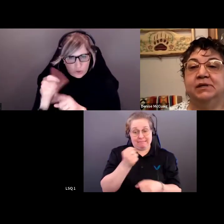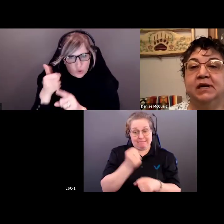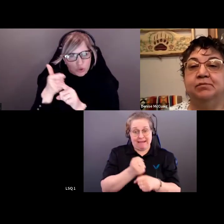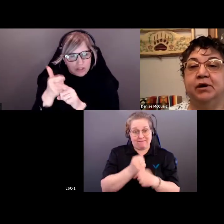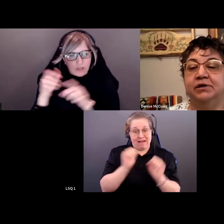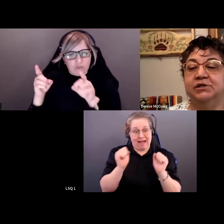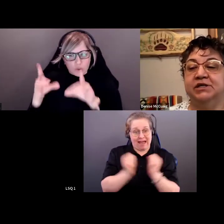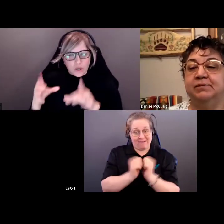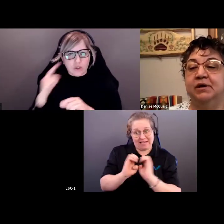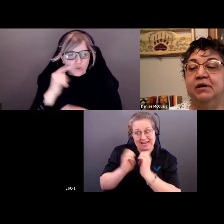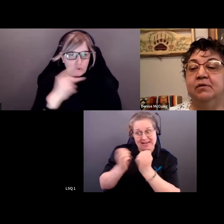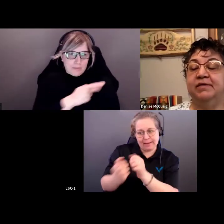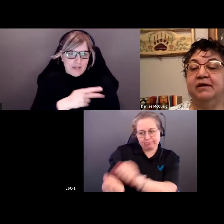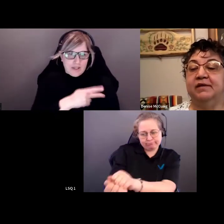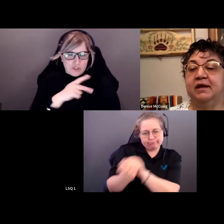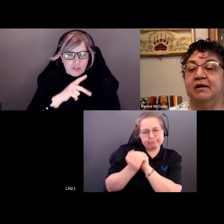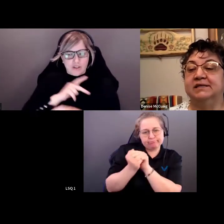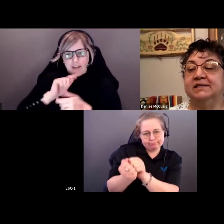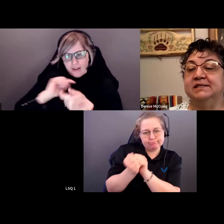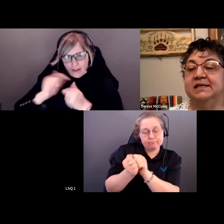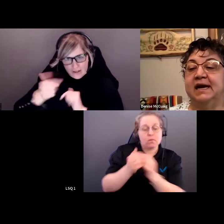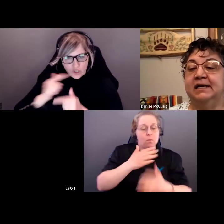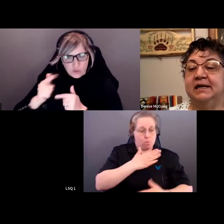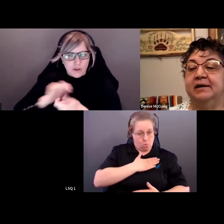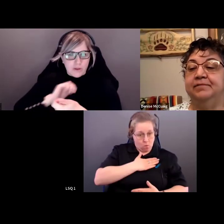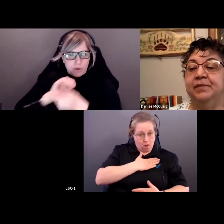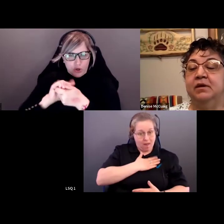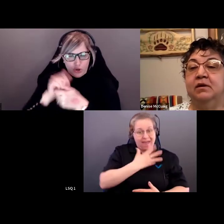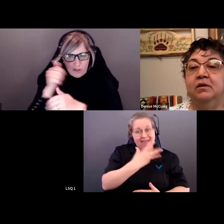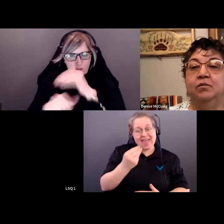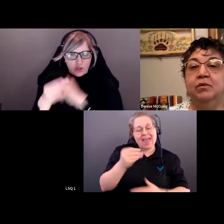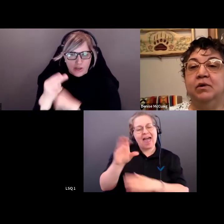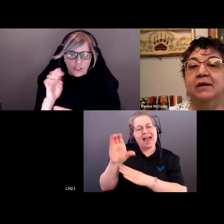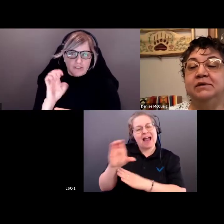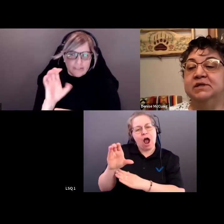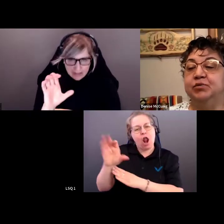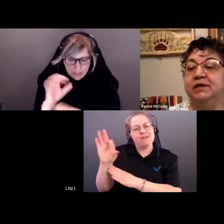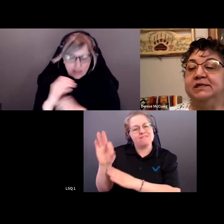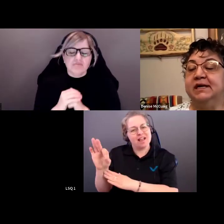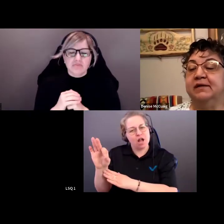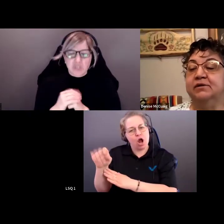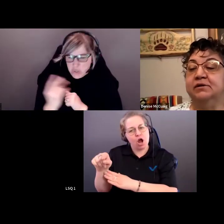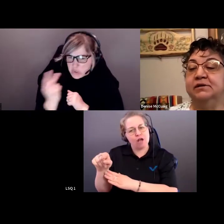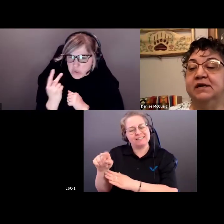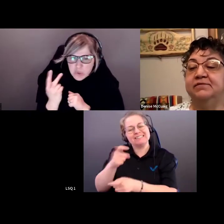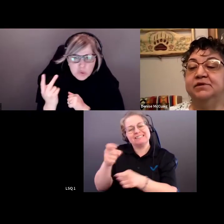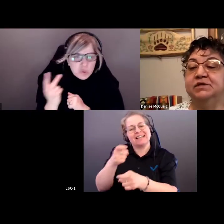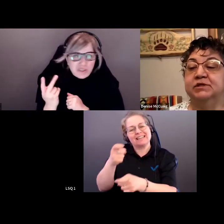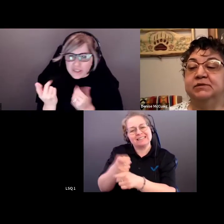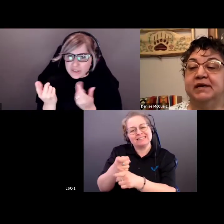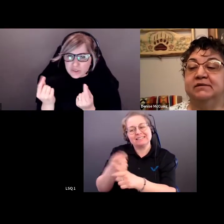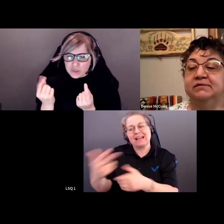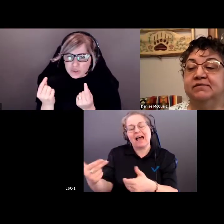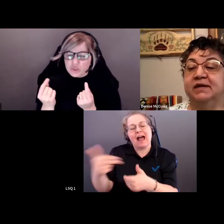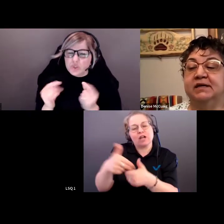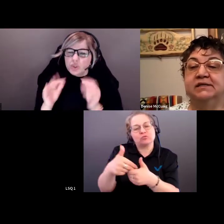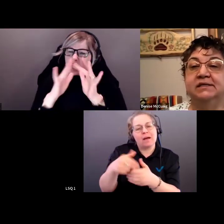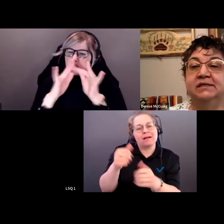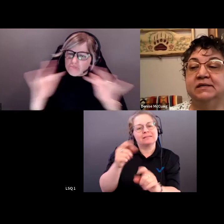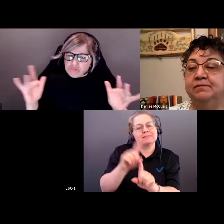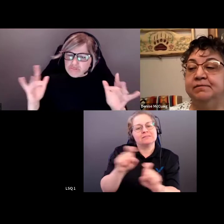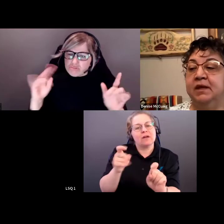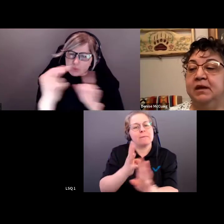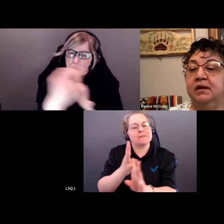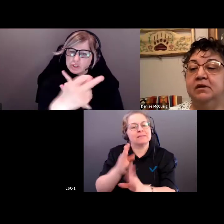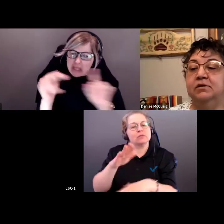groupe consultatif, co-présidé par moi-même et Carole Fancott, directrice de l'engagement des patients à Excellence en